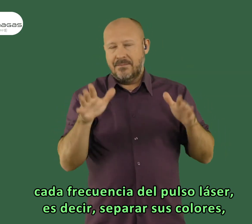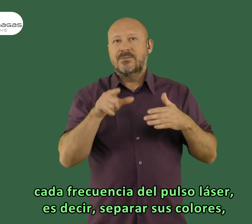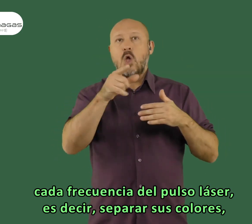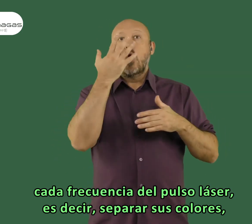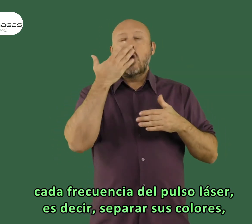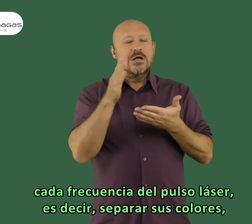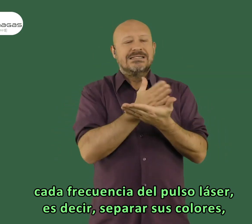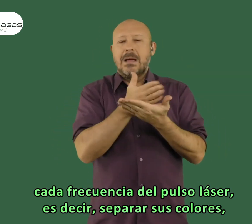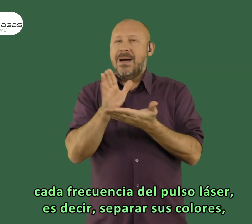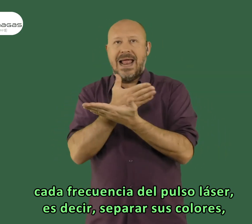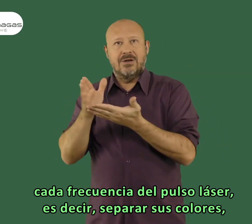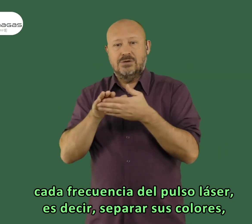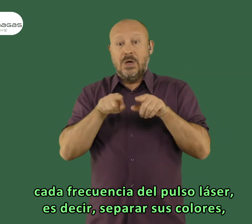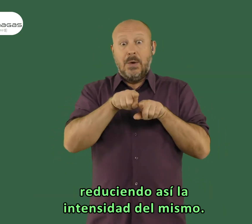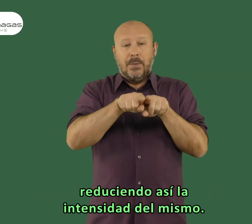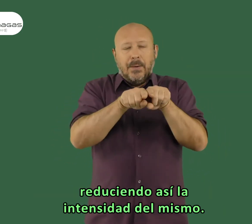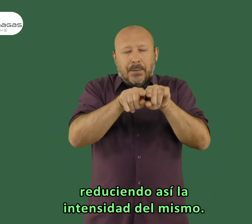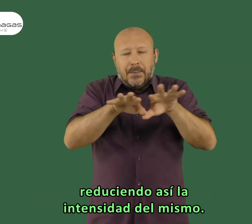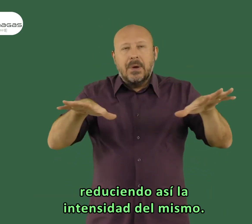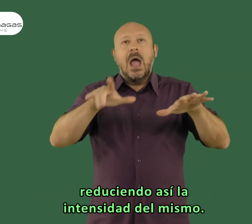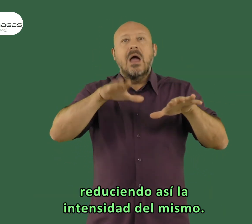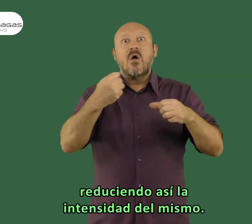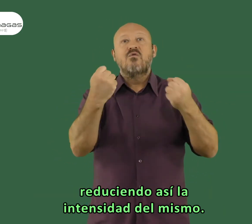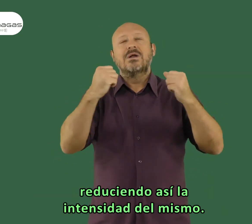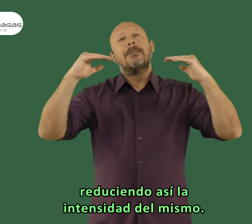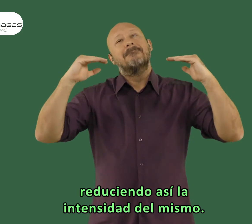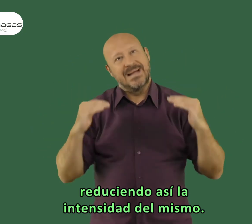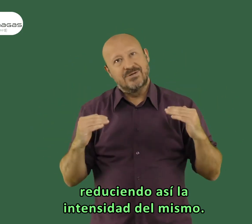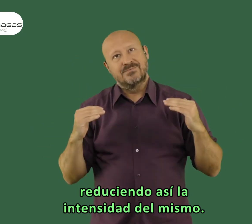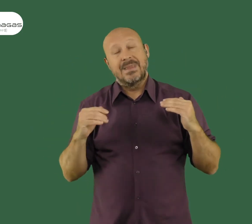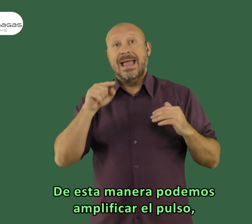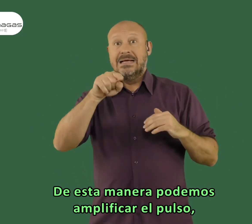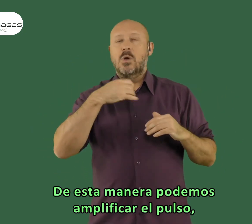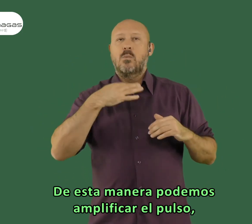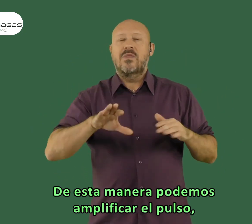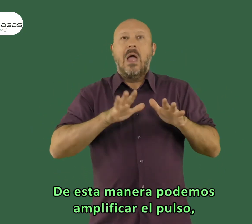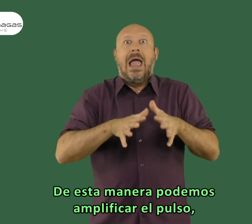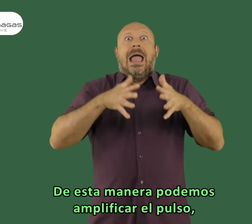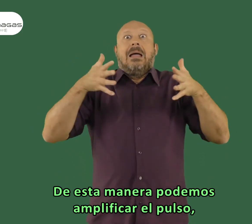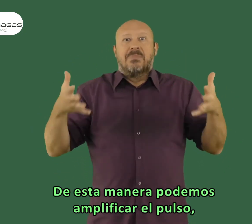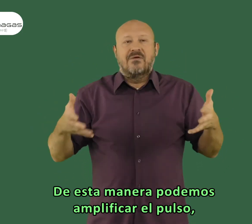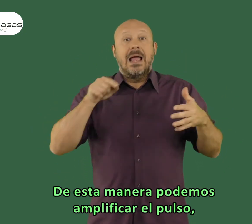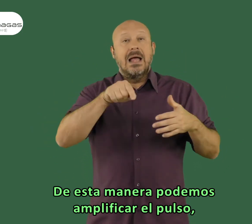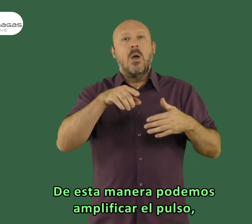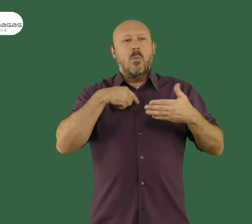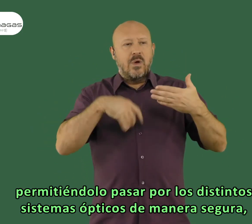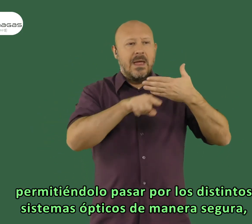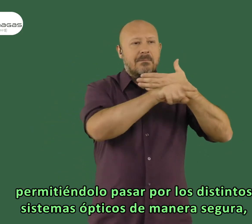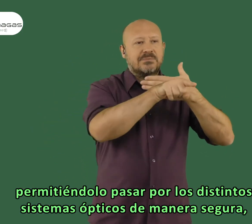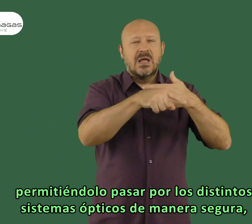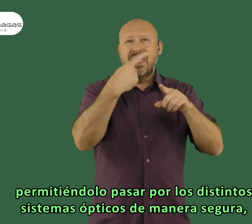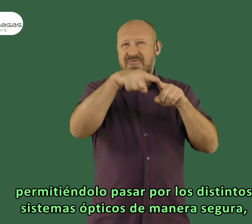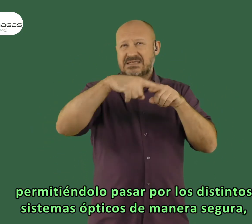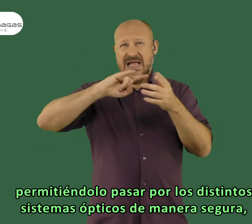entendamos en separar sus colores reduciendo así la intensidad del mismo de esta manera podemos amplificar el pulso